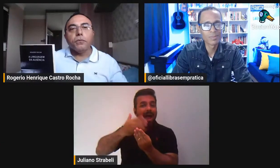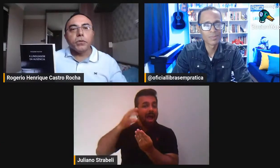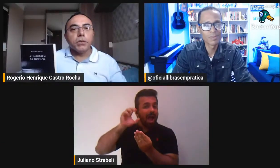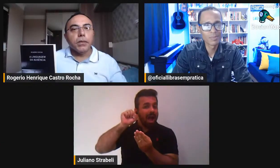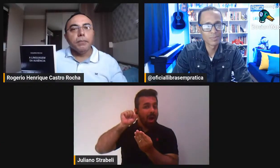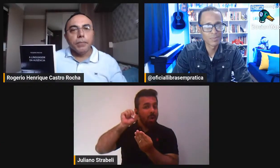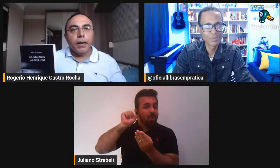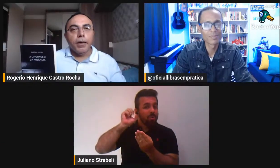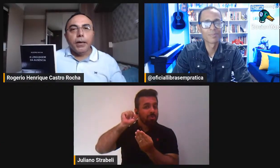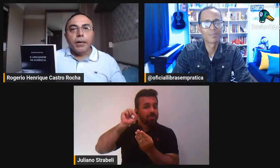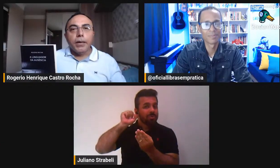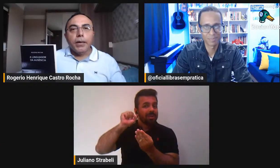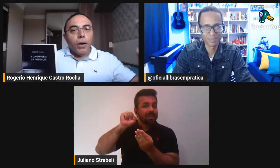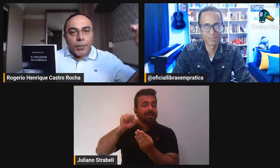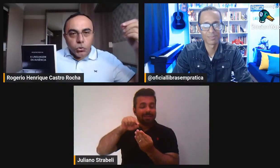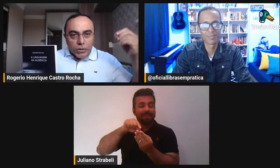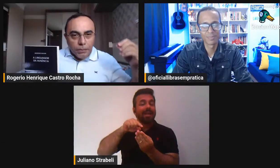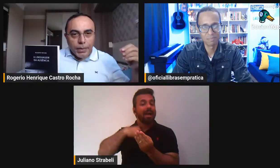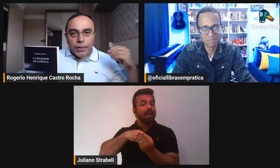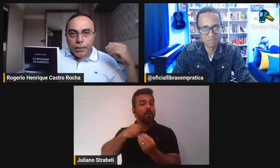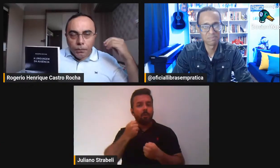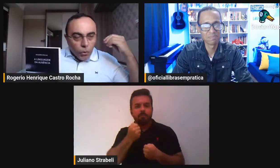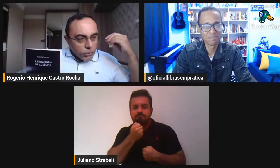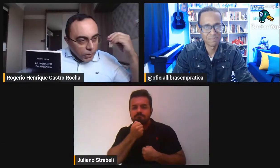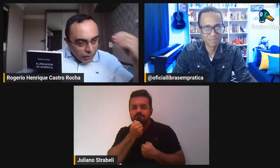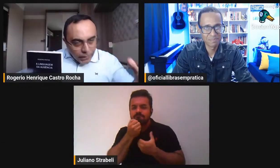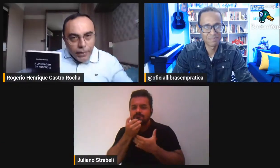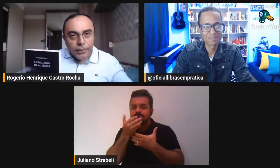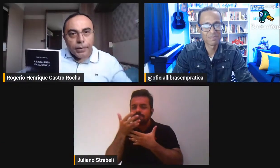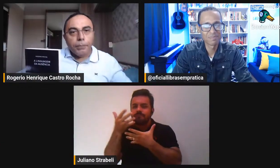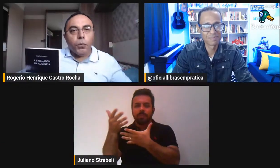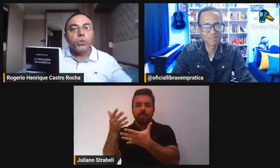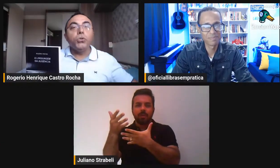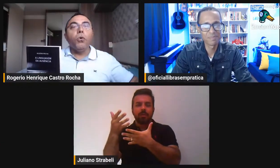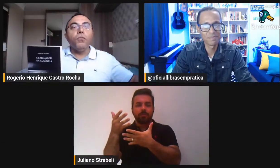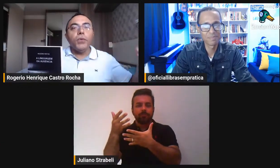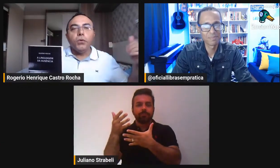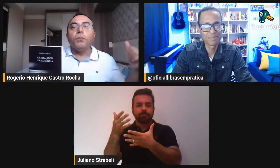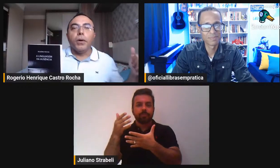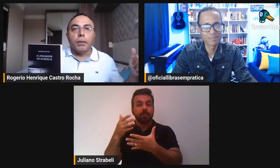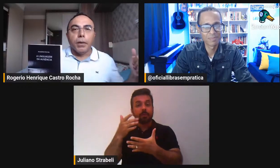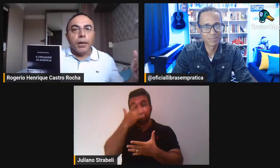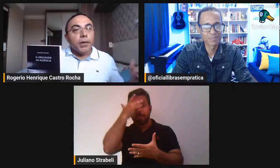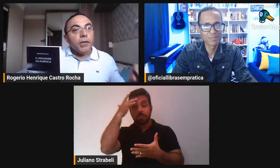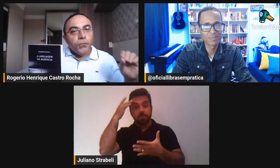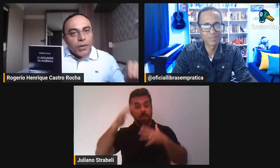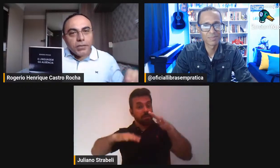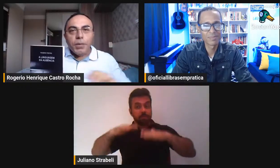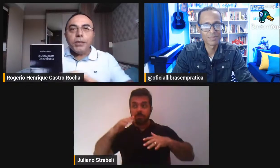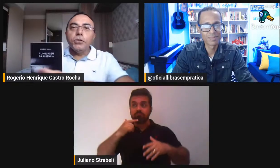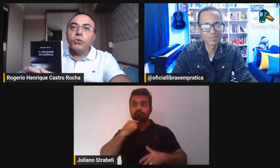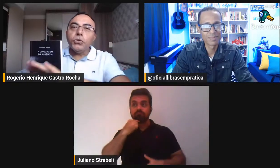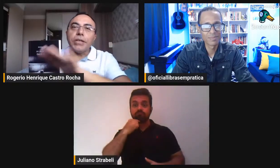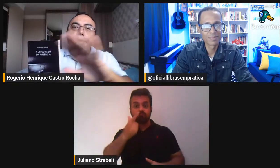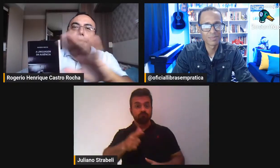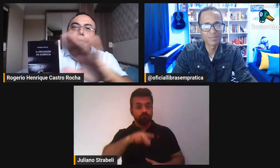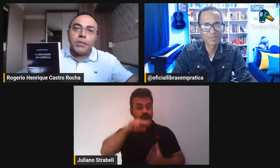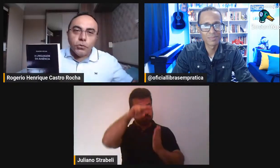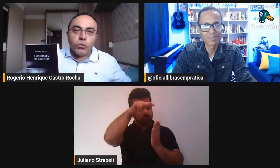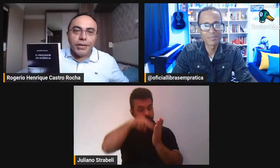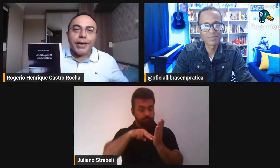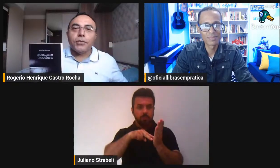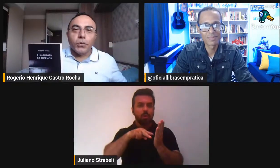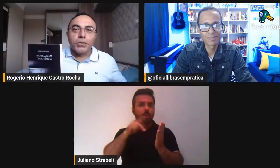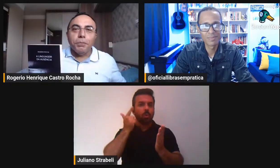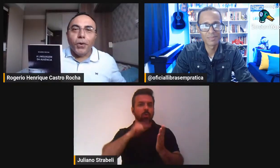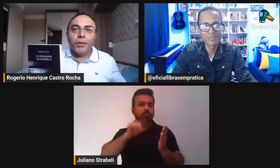poema para você. Então, a pessoa também que não pode ler pode ouvir o poema. Infelizmente, não está nos